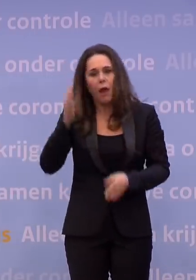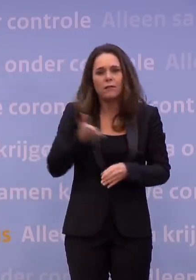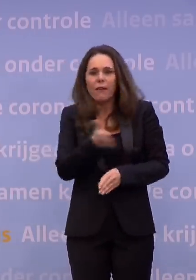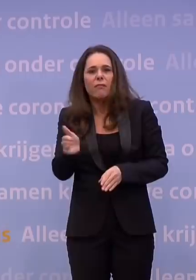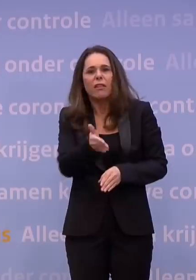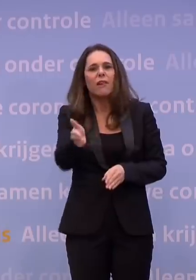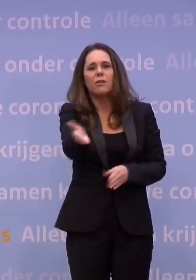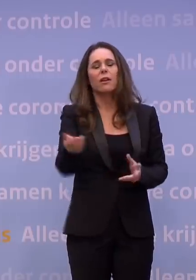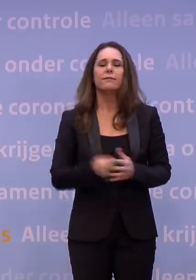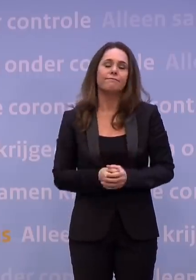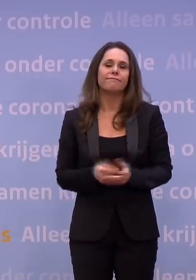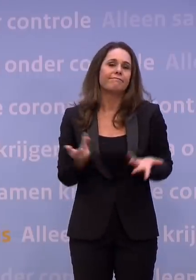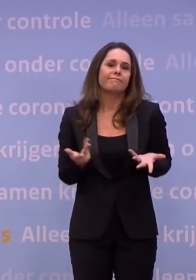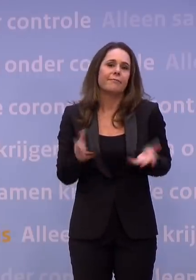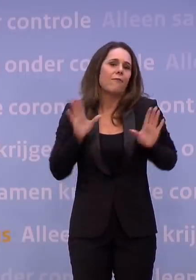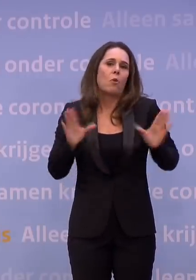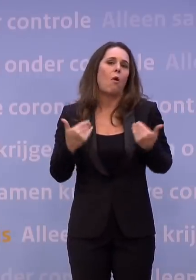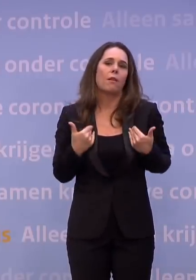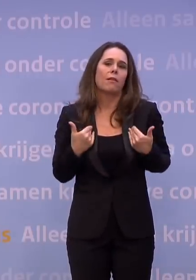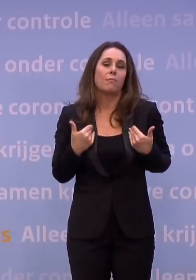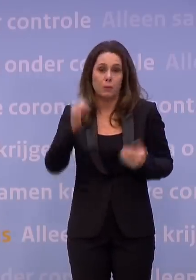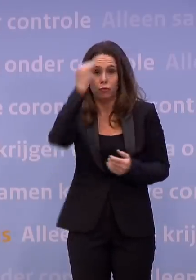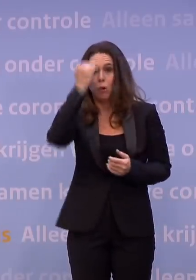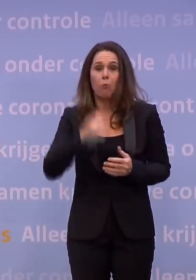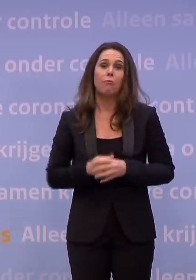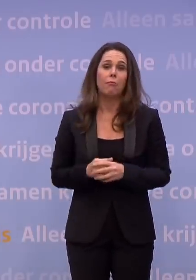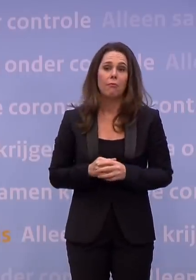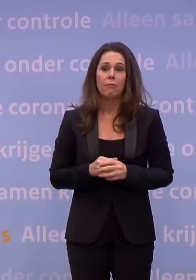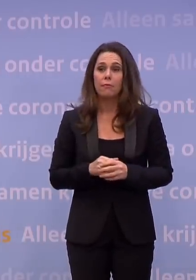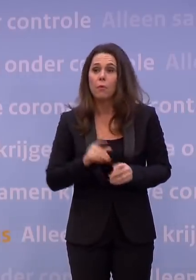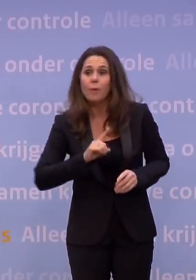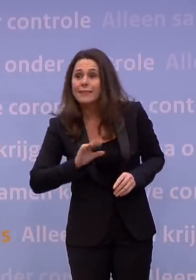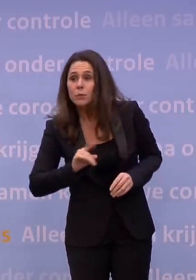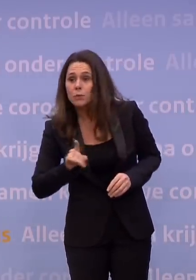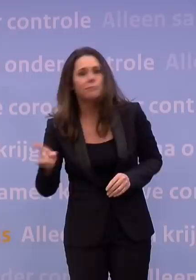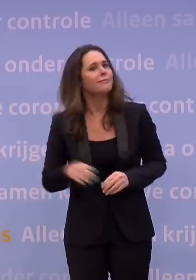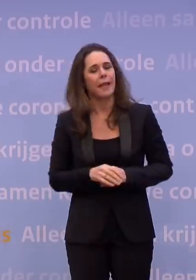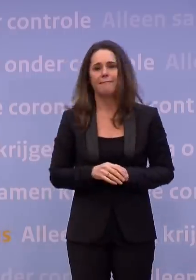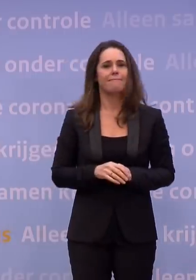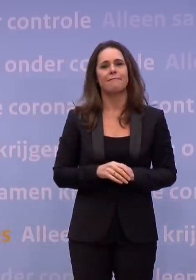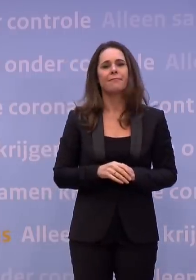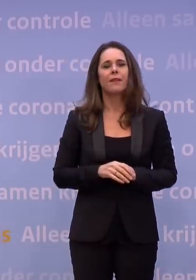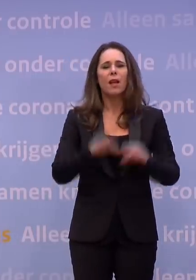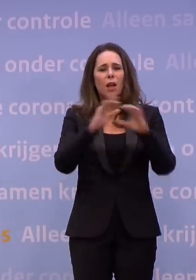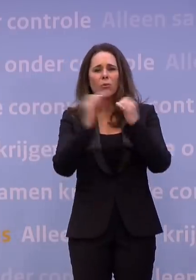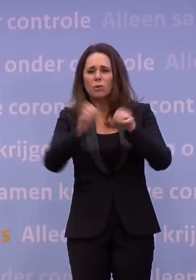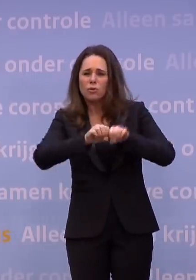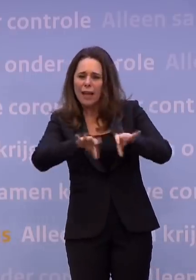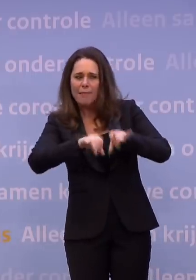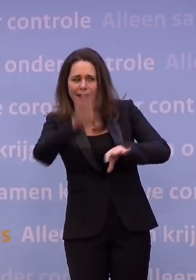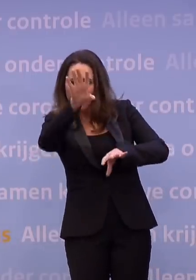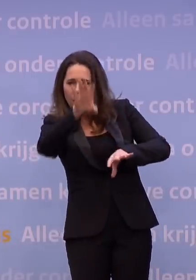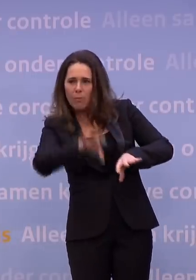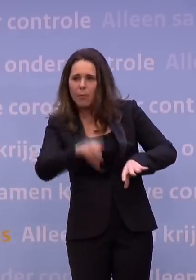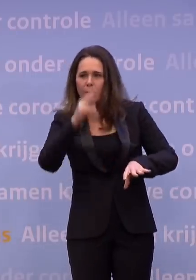Ja, dan weet je, dat kan ik ook niet voorkomen. Maar dat is natuurlijk ongelofelijk stom. Dus dat moet je niet doen? Nee. Er is op sociale media wat hilariteit ontstaan